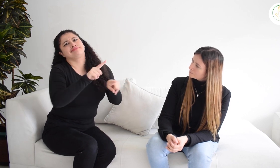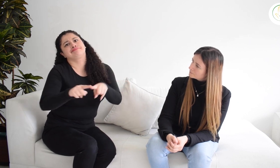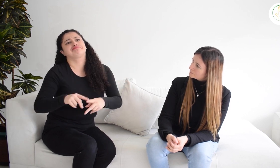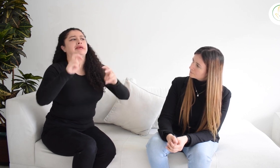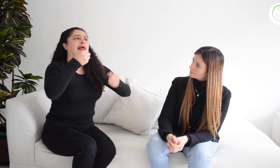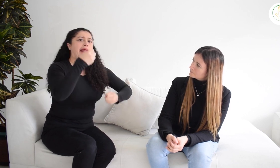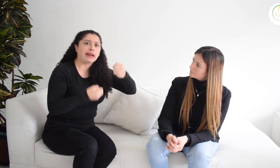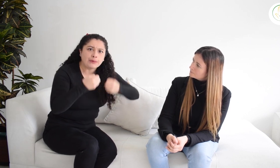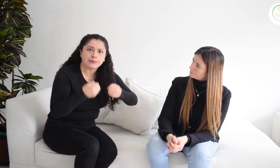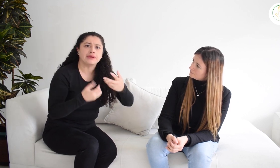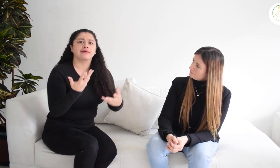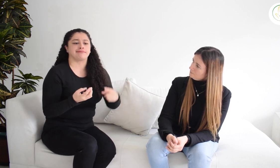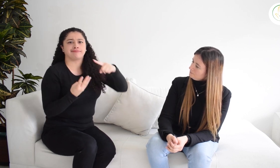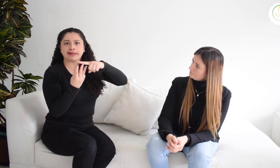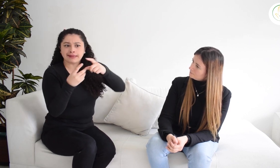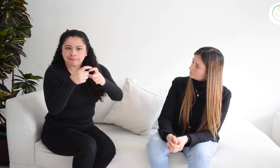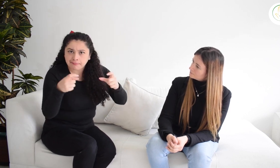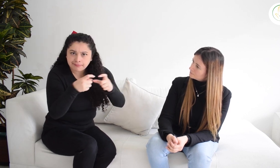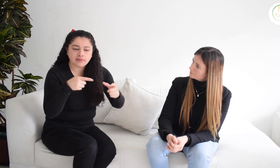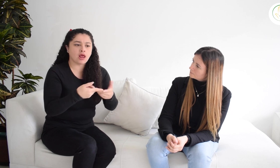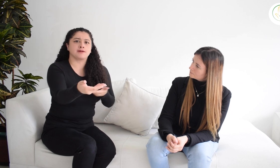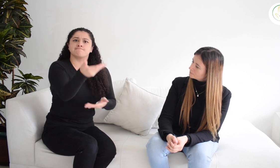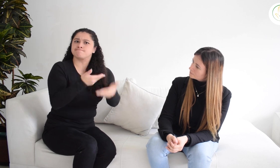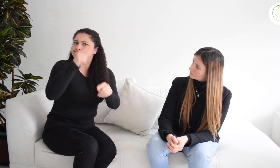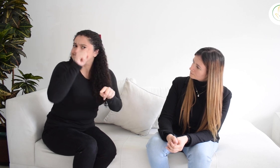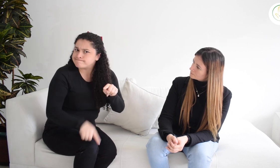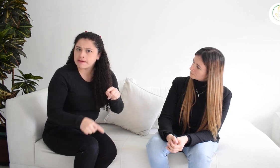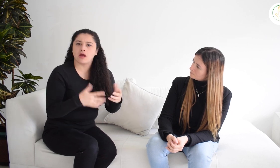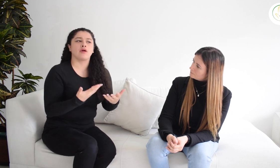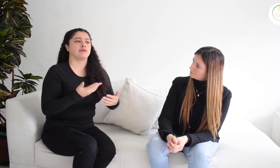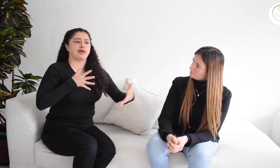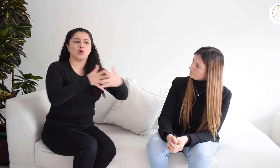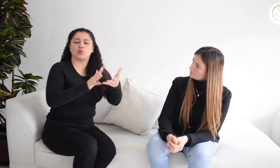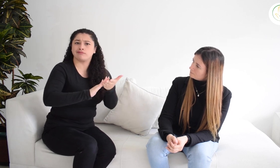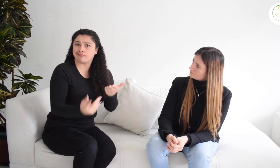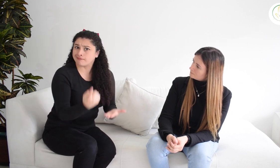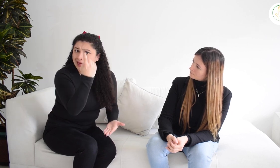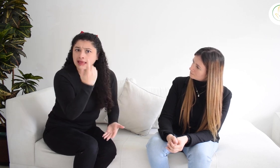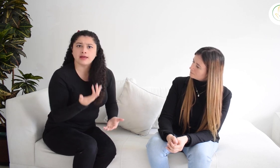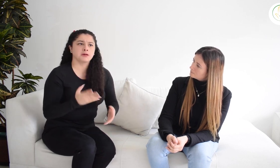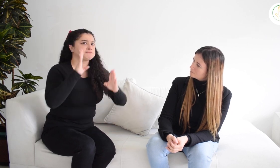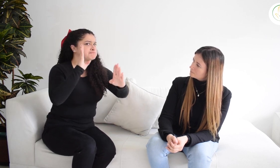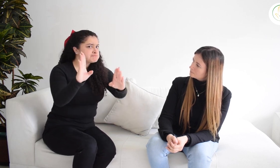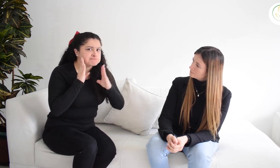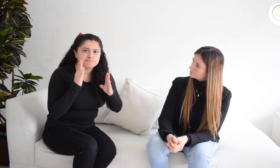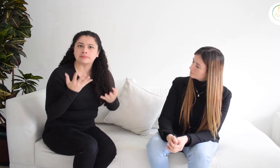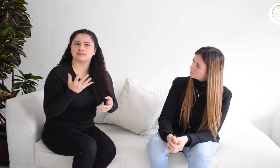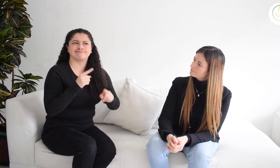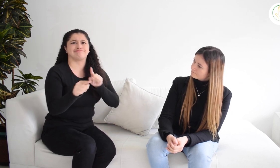Allí se abordaron muchos temas alusivos a las licencias de conducción, las dificultades para la renovación de las mismas, la falta de ajustes